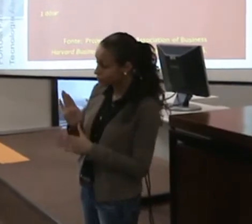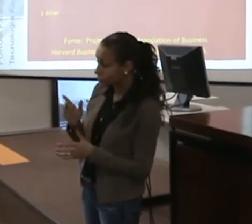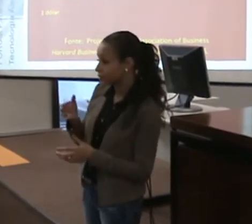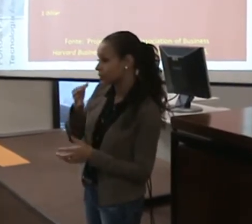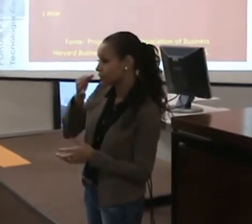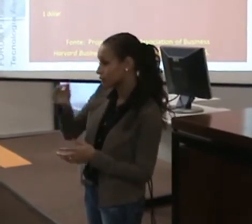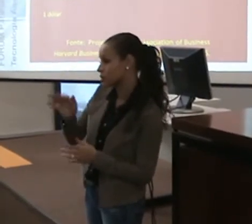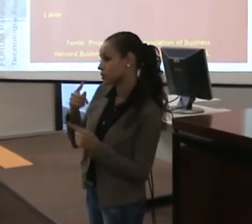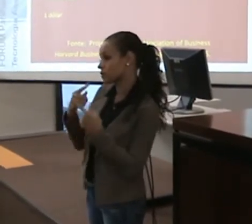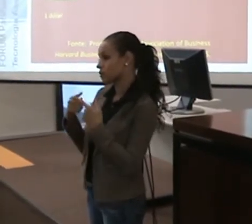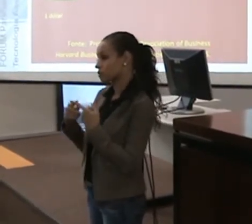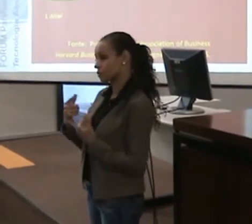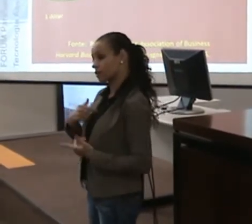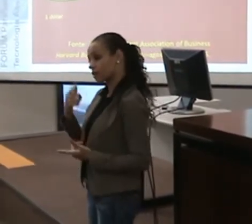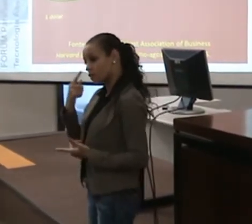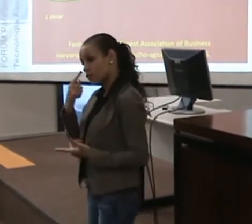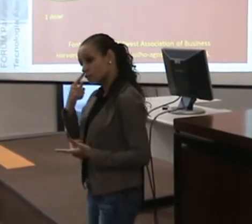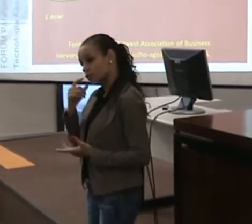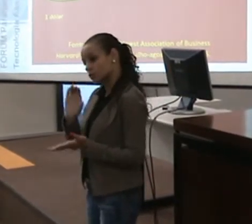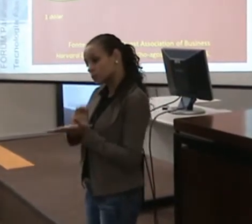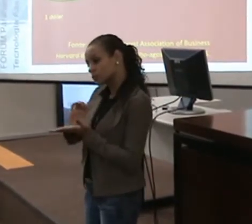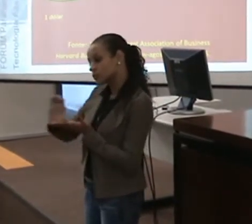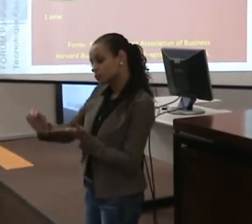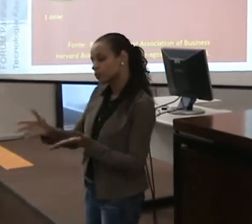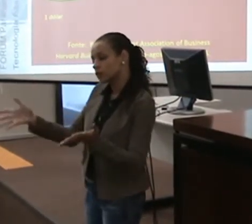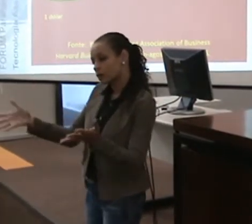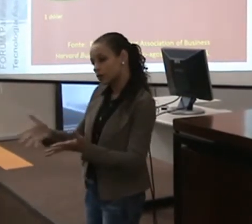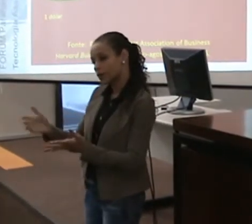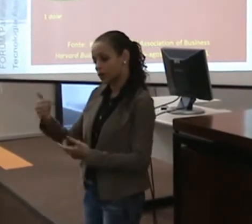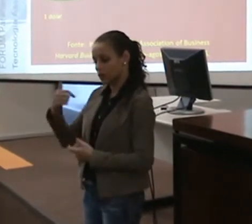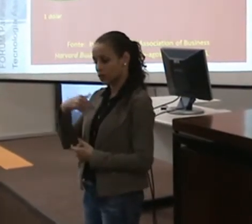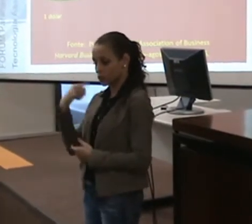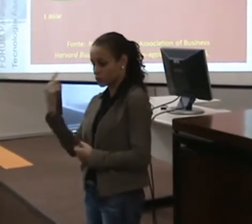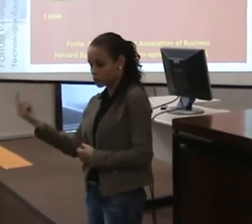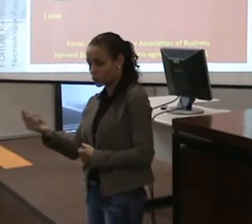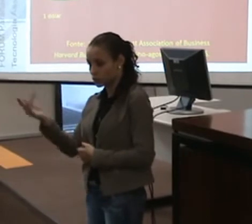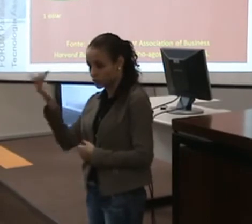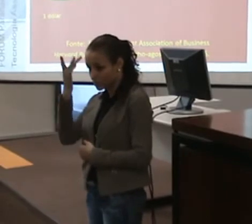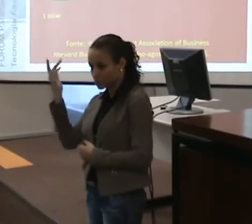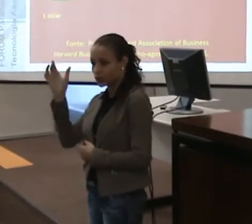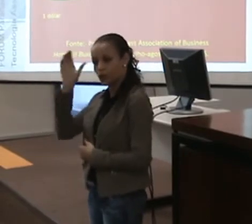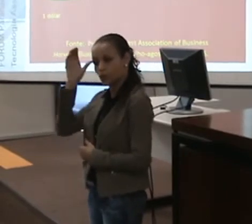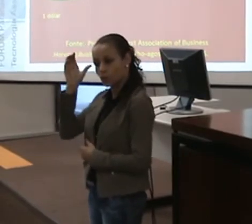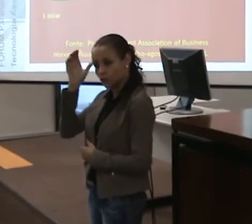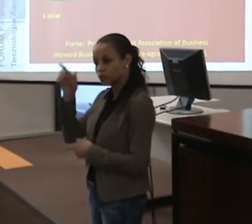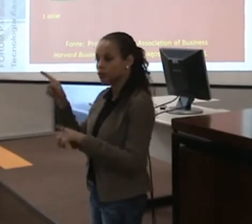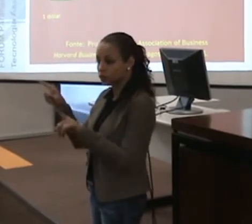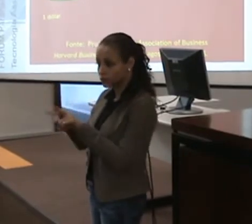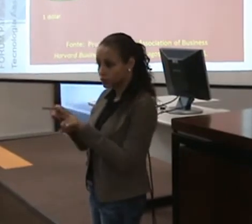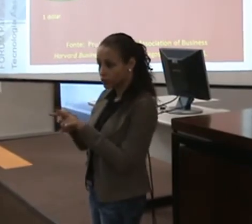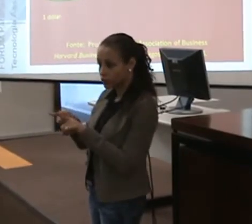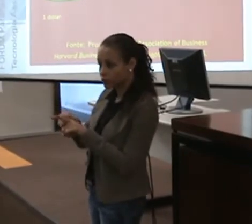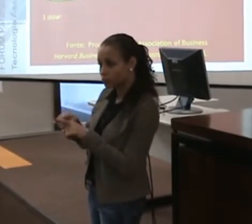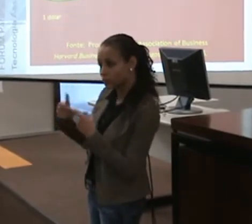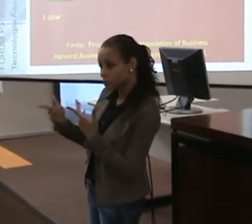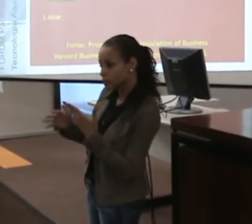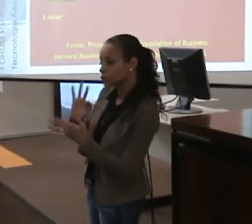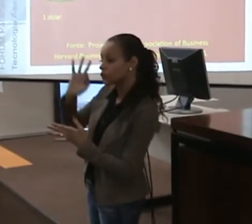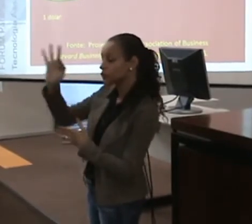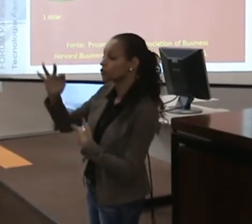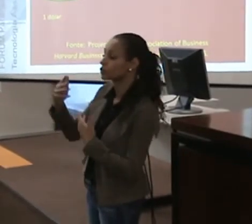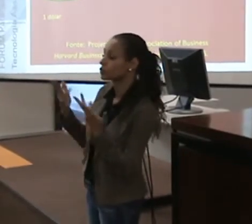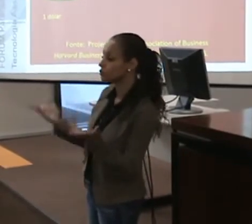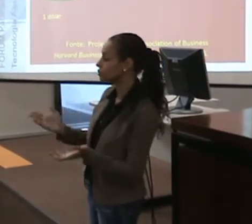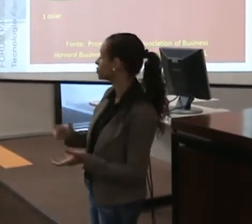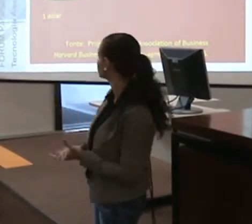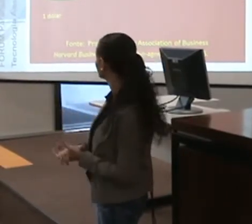de vista. Porque eu vejo como um investimento. Investimento na gente mesmo, na nossa consciência e até mesmo no resultado. Então,